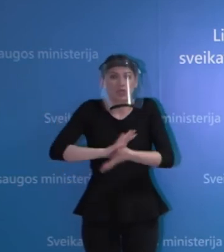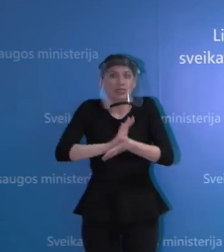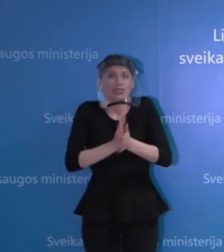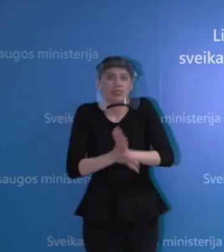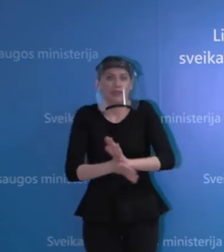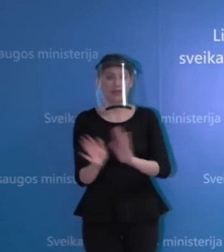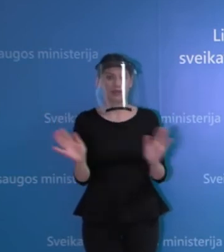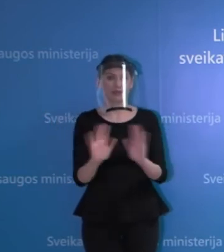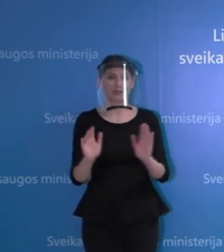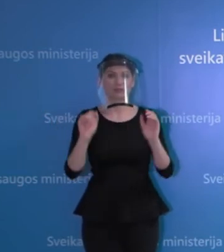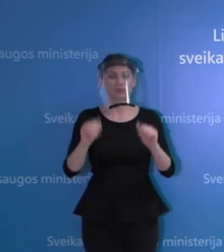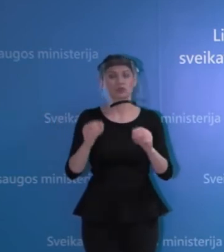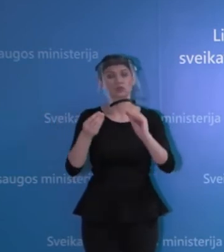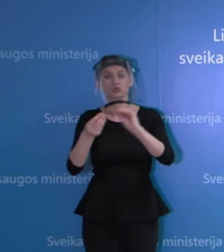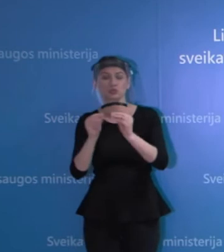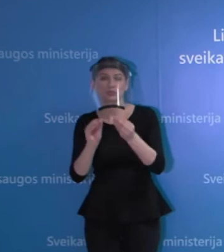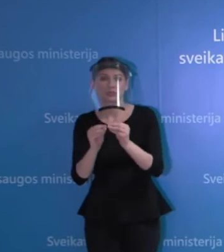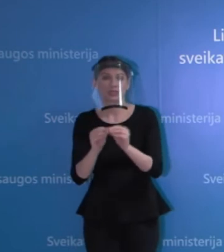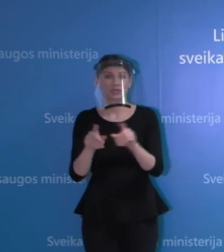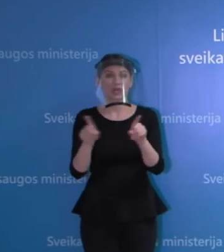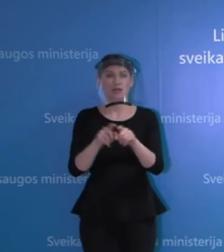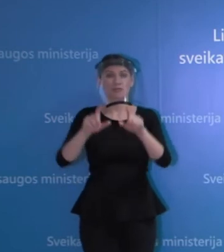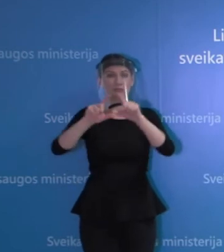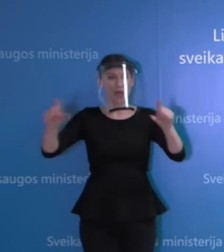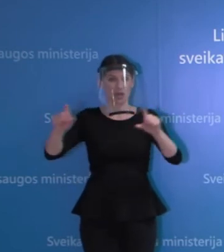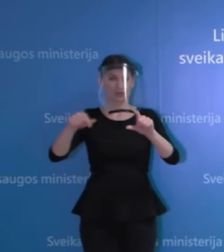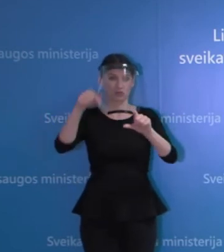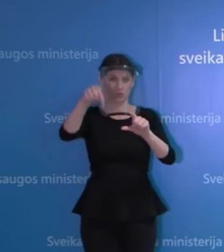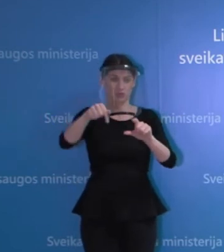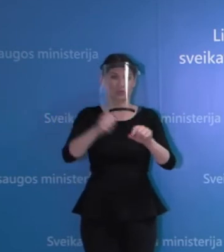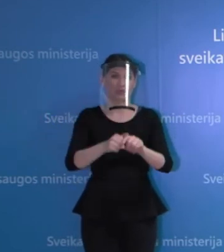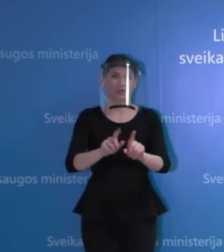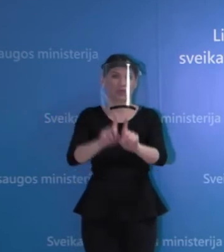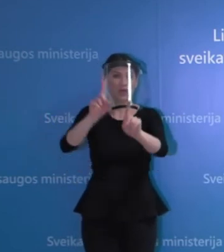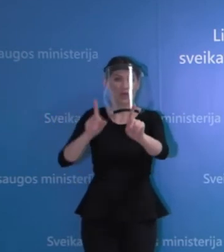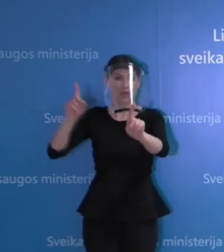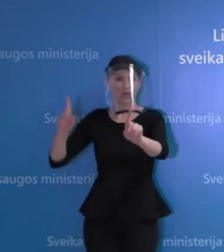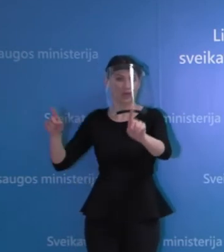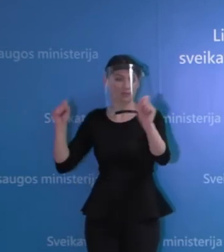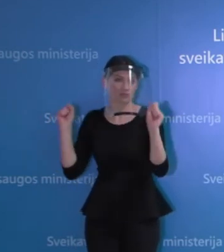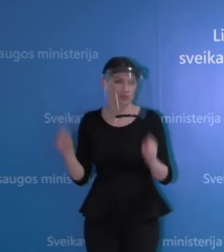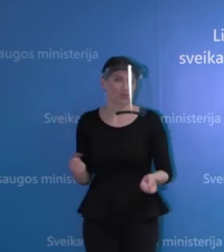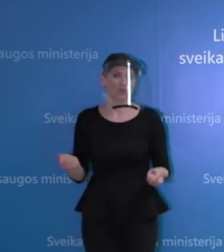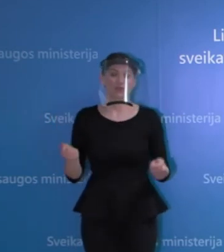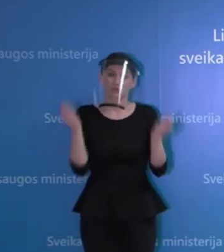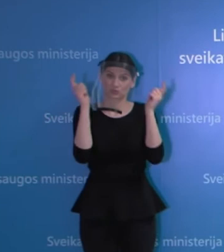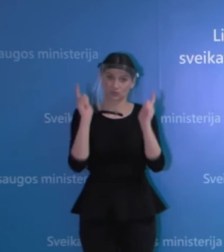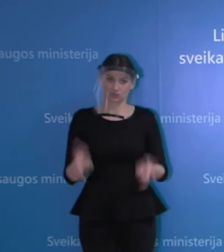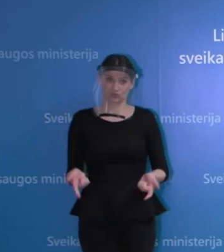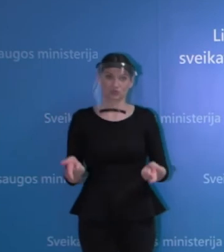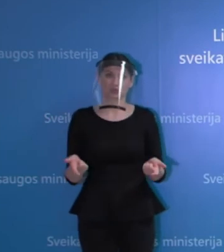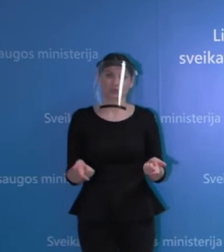metu, tikrai išdėstyti, lygiai taip kaip ir parduotuvėse, nustatyti intervalus, atstumus. Rudžiu, tikrai galima